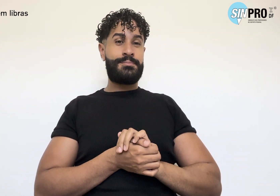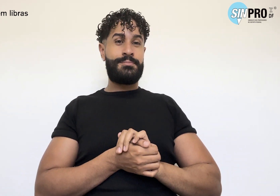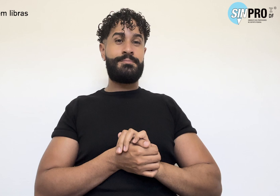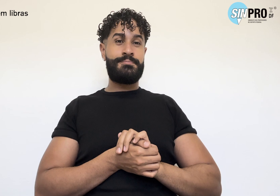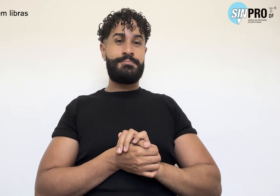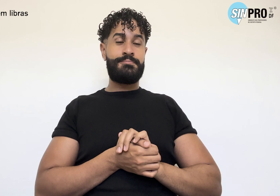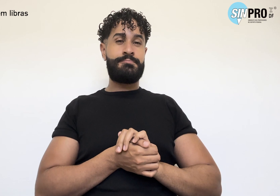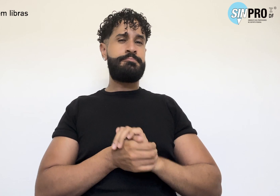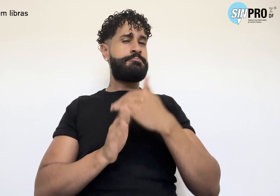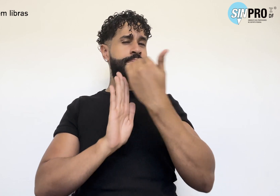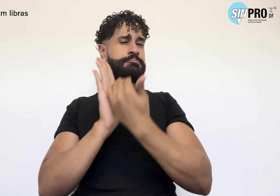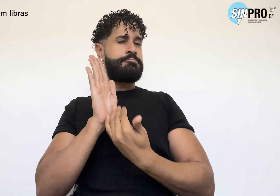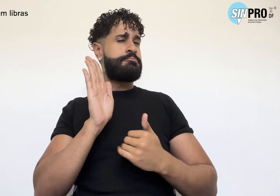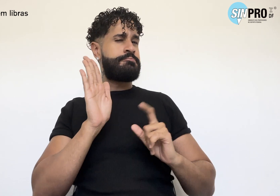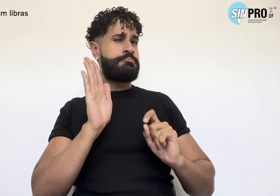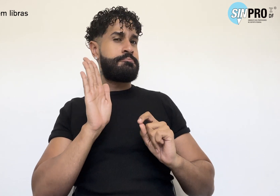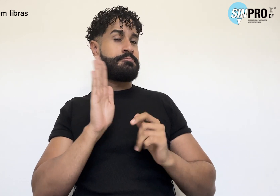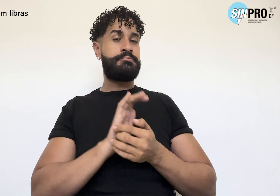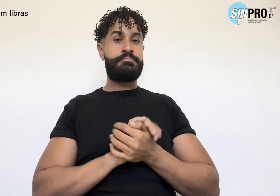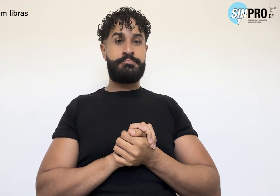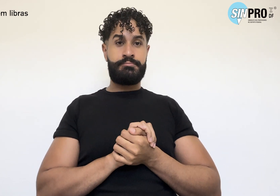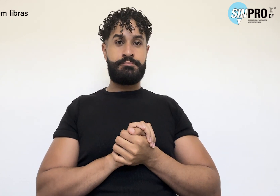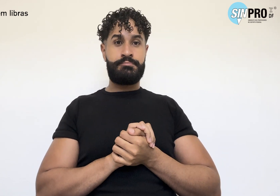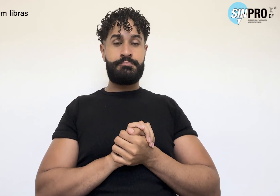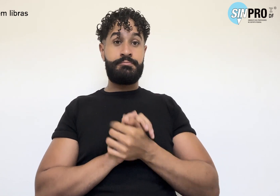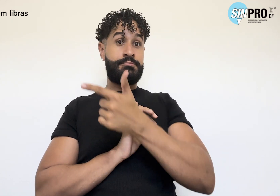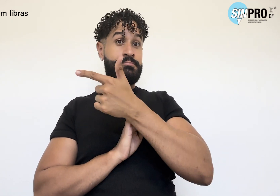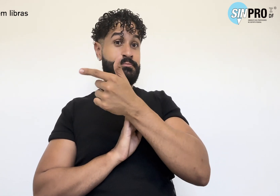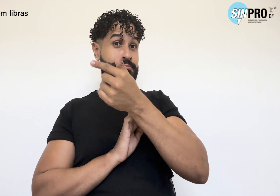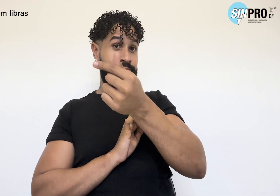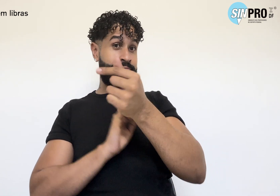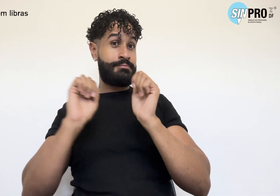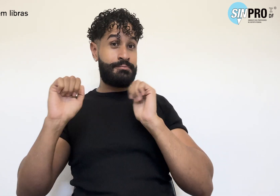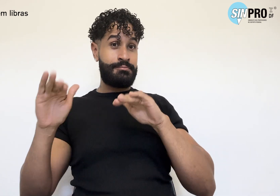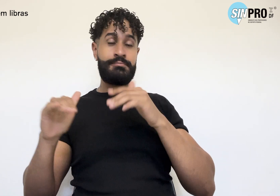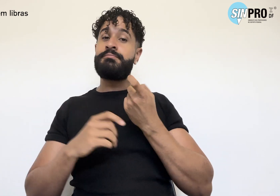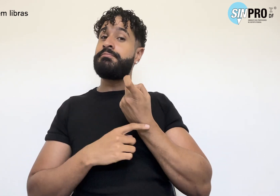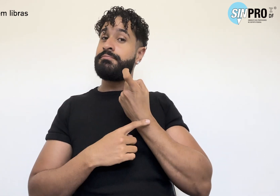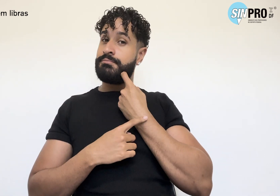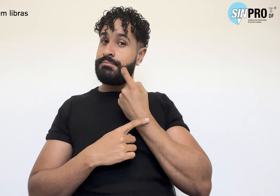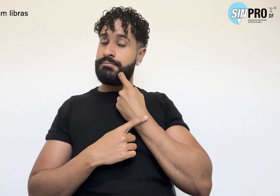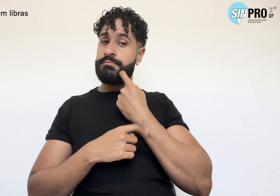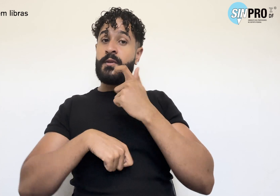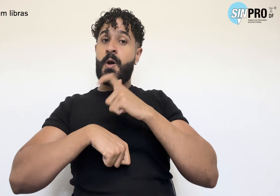Programação. 27 do 9, sexta-feira, às 19h,